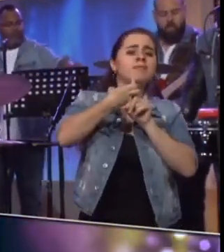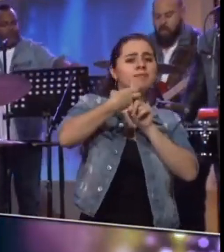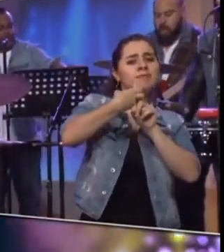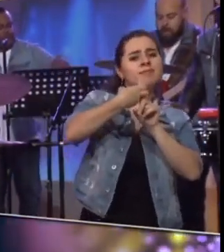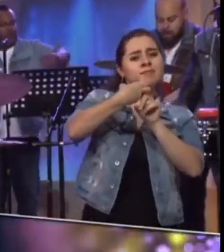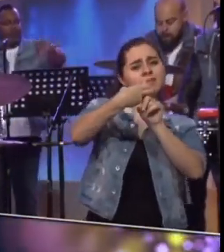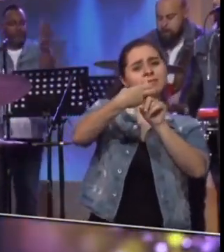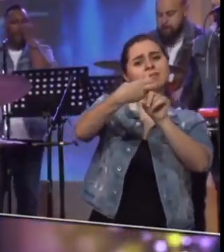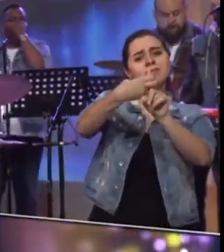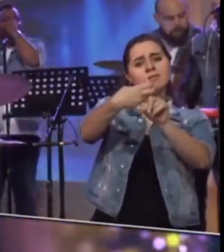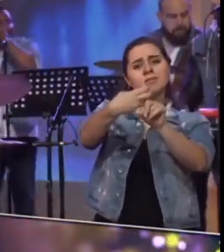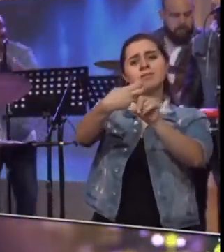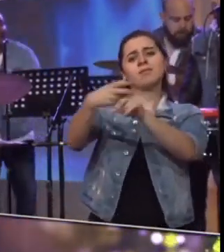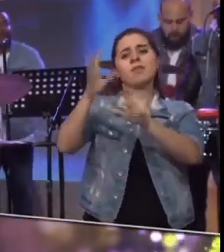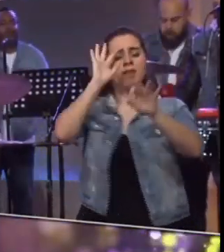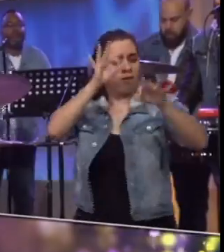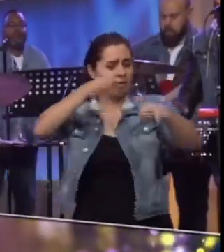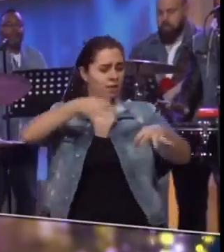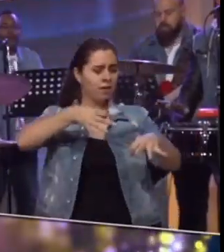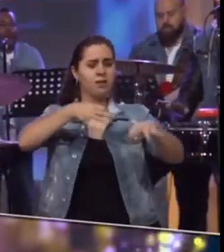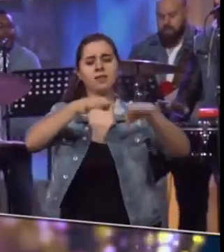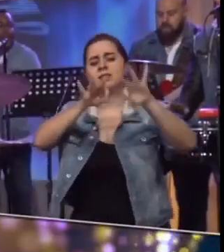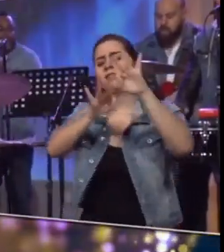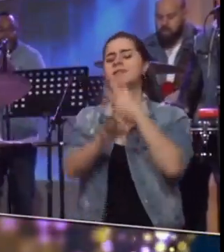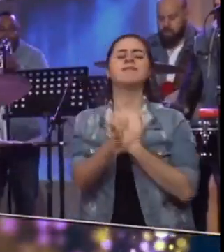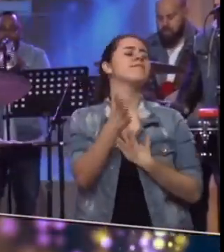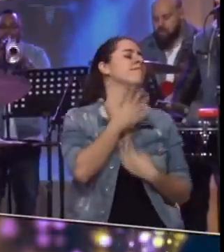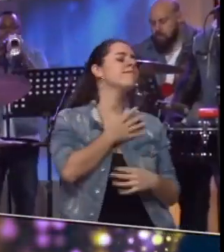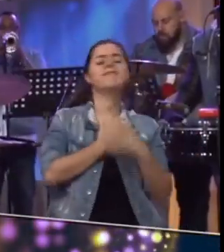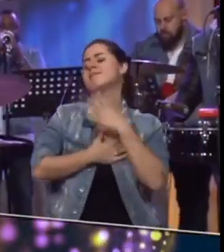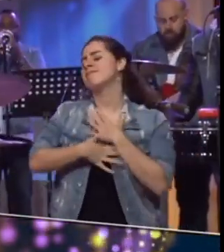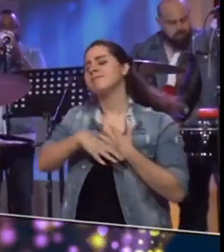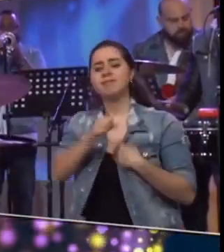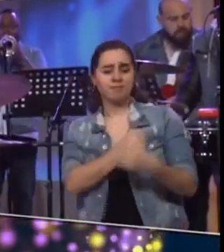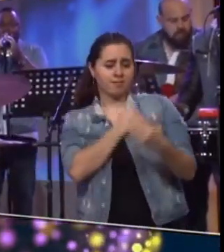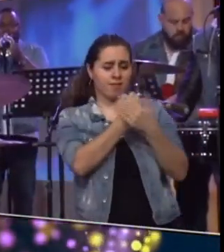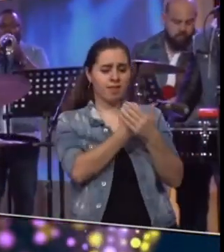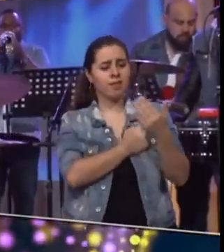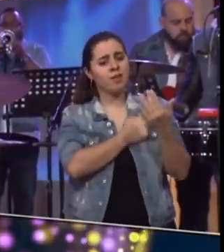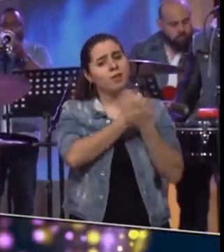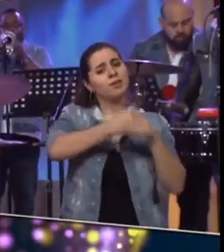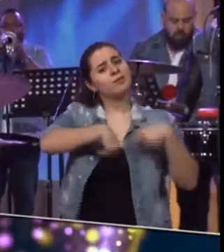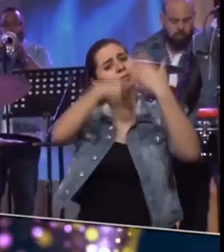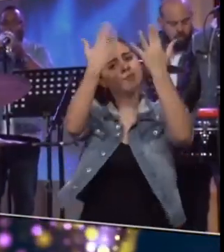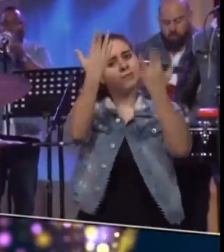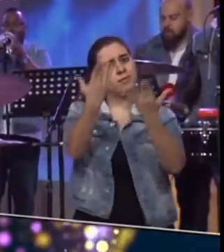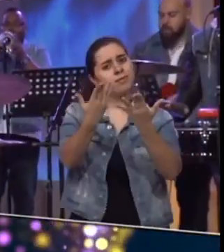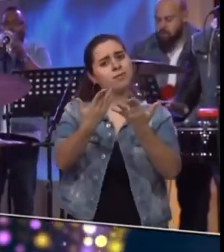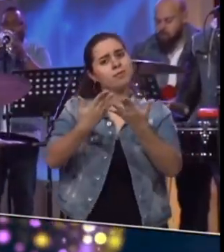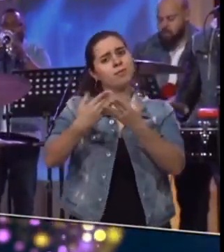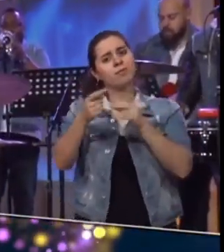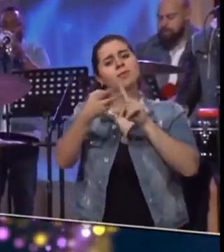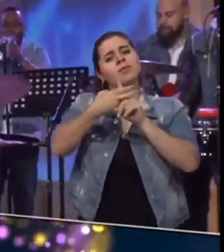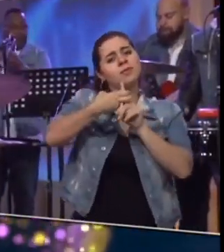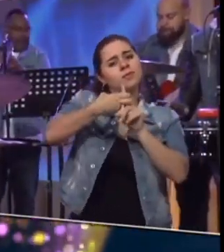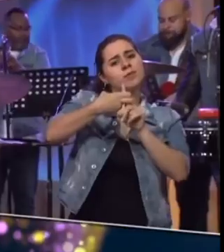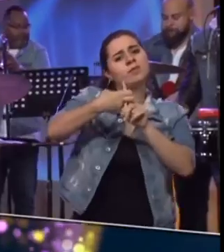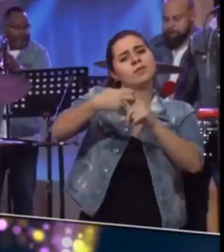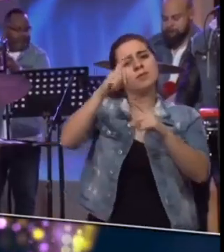fresca que bruma y bruma Y sentir la pasión que me da la emoción De tu aliento, tu cuerpo, tu boca Eres tu oración